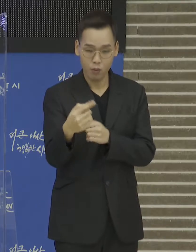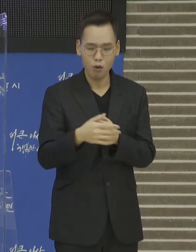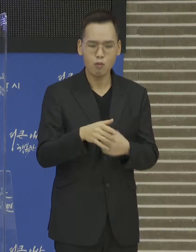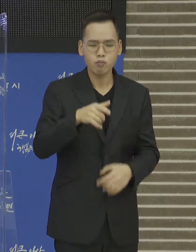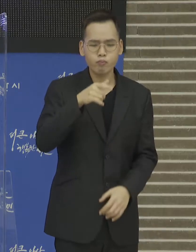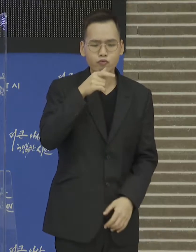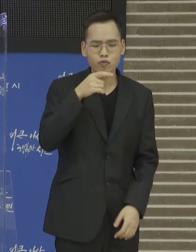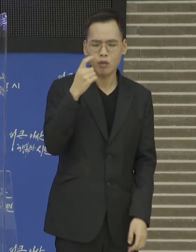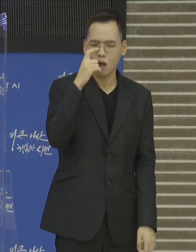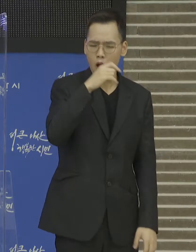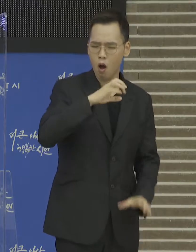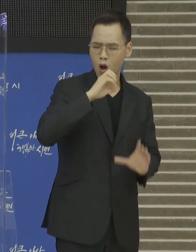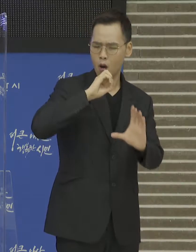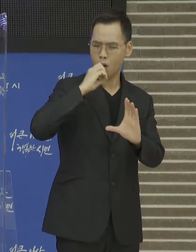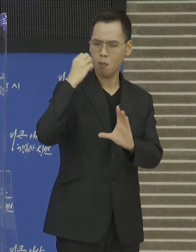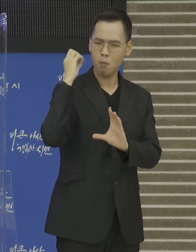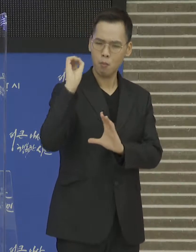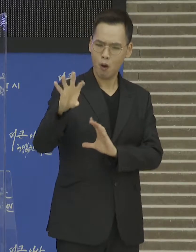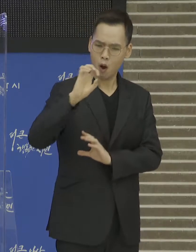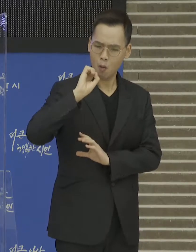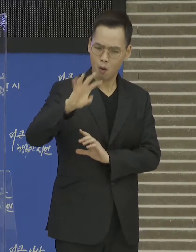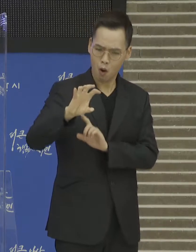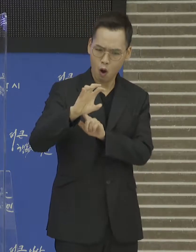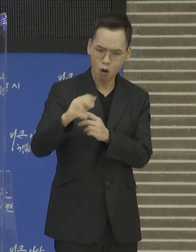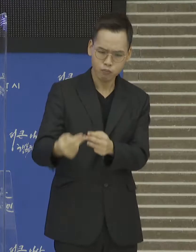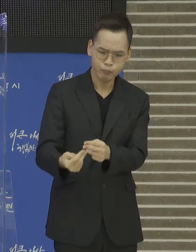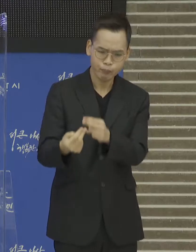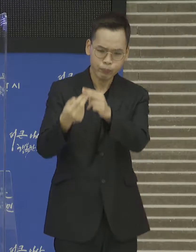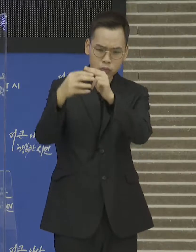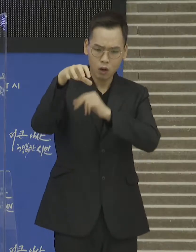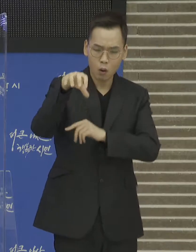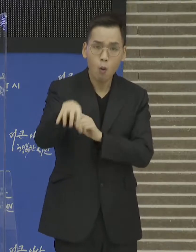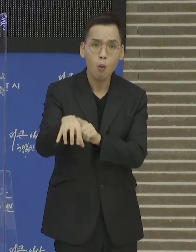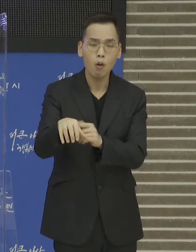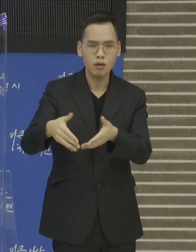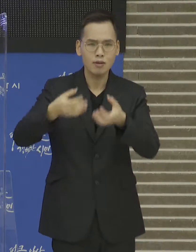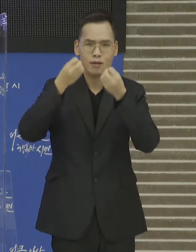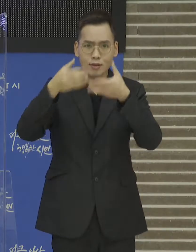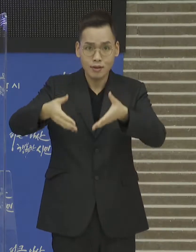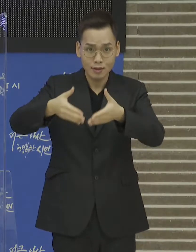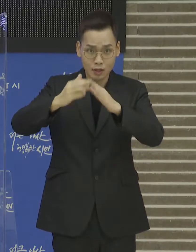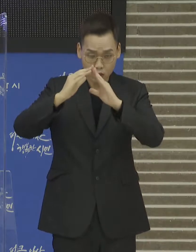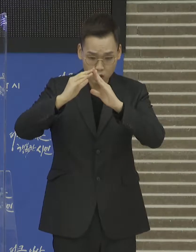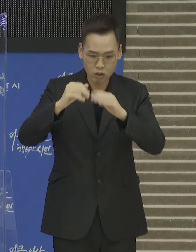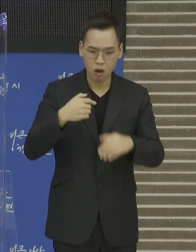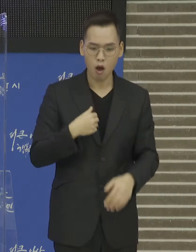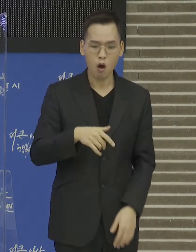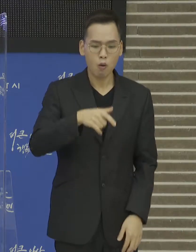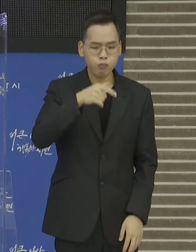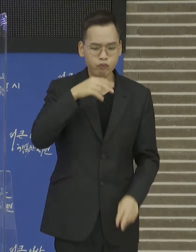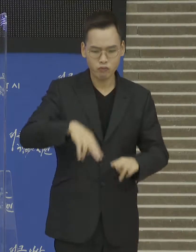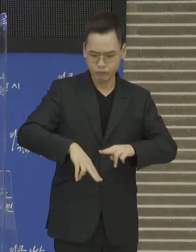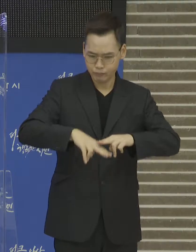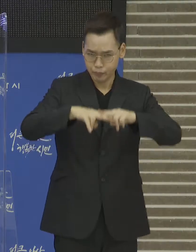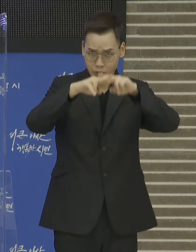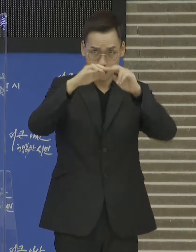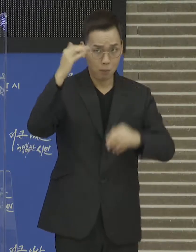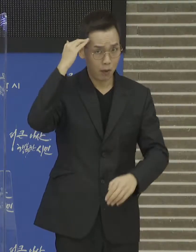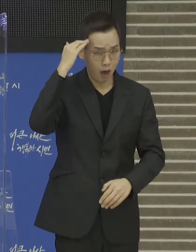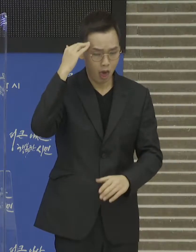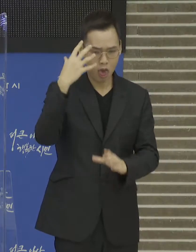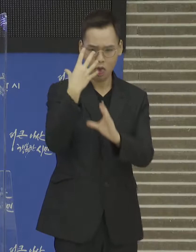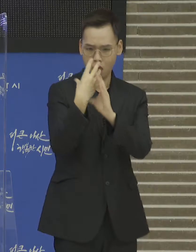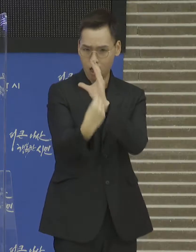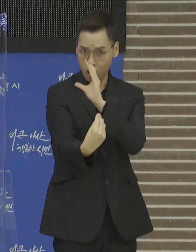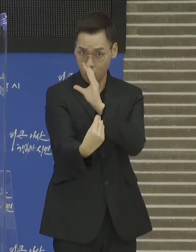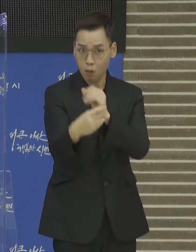하소관론 및 마을하수도정비사업, 물재해용사업, 도시침수대용사업 등 하수도 분야